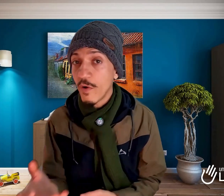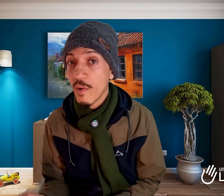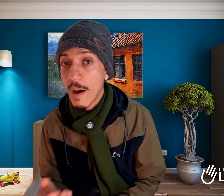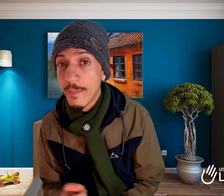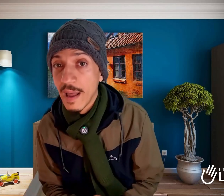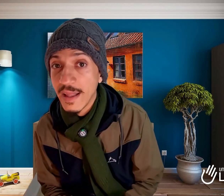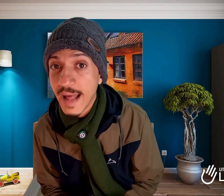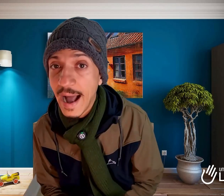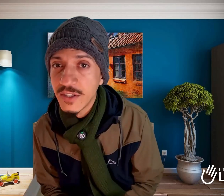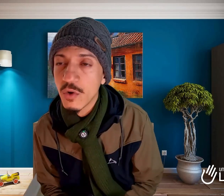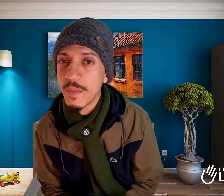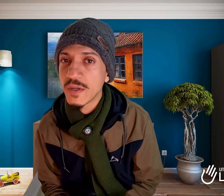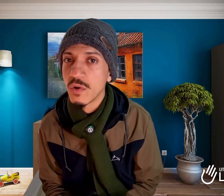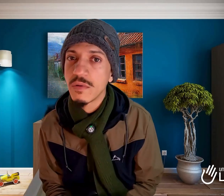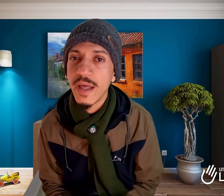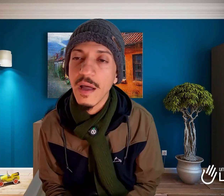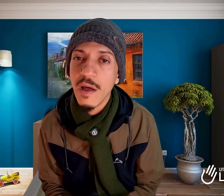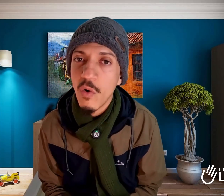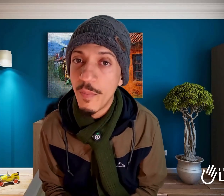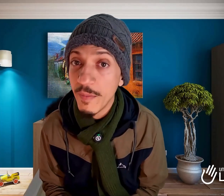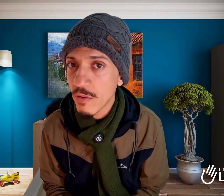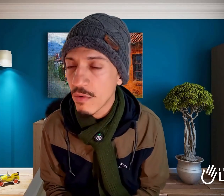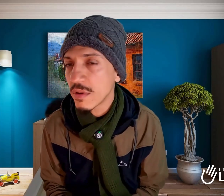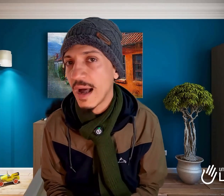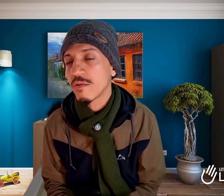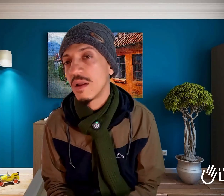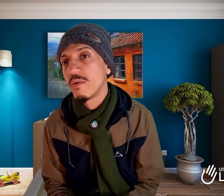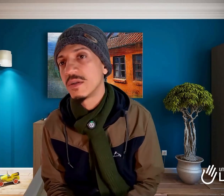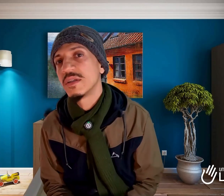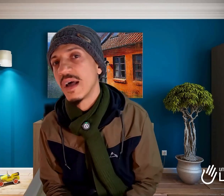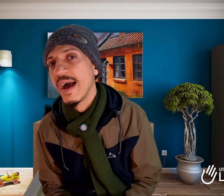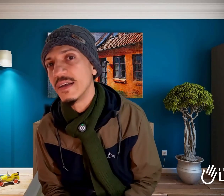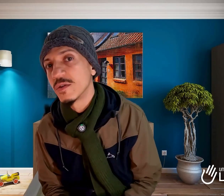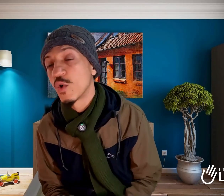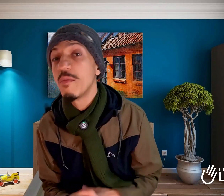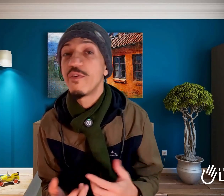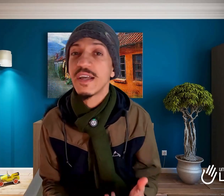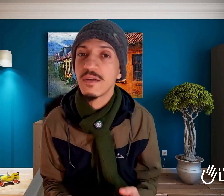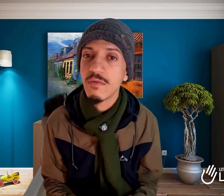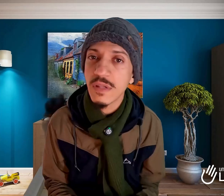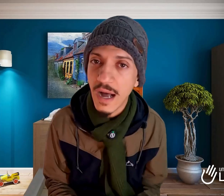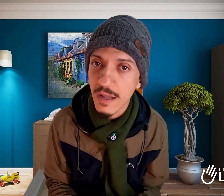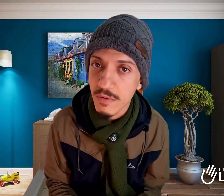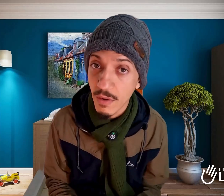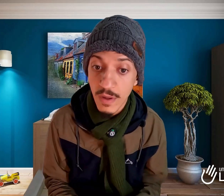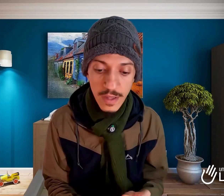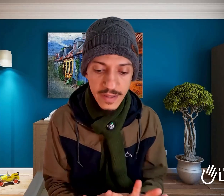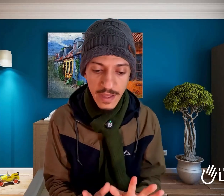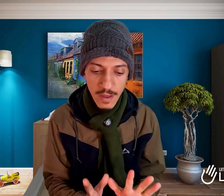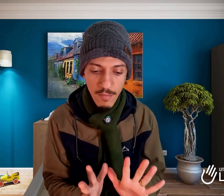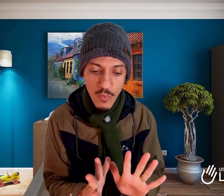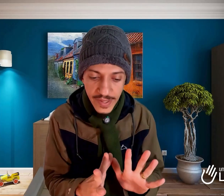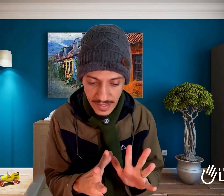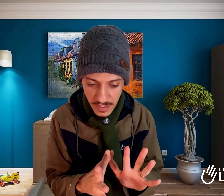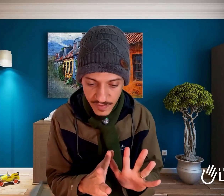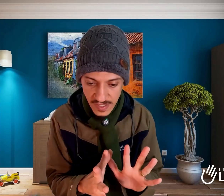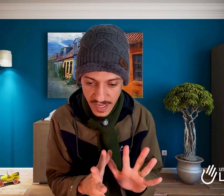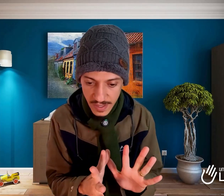a idade que começou a ter o primeiro contato com a língua de sinais, como foi esse contato? Então, tem muitas facetas